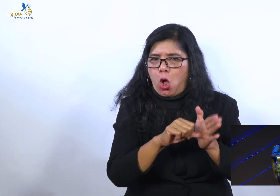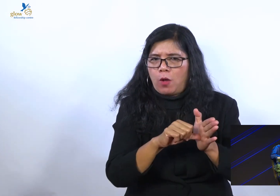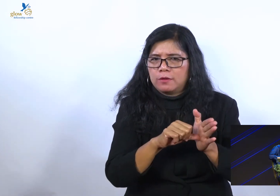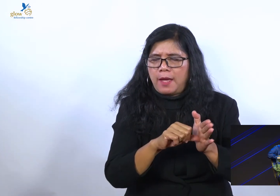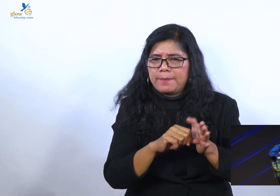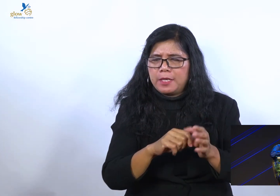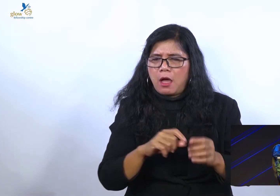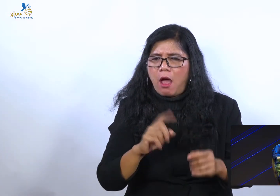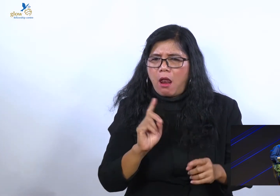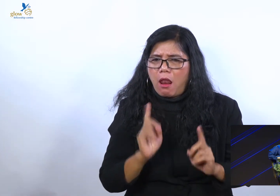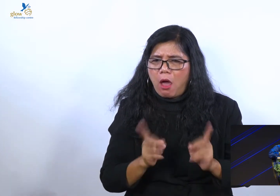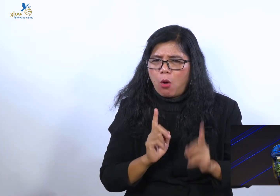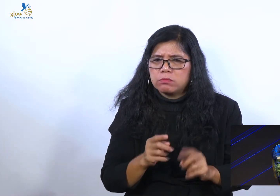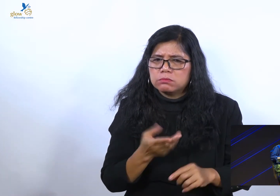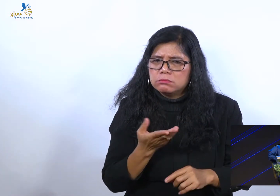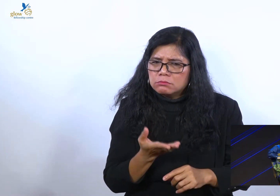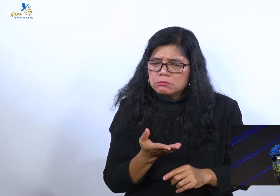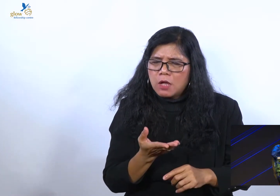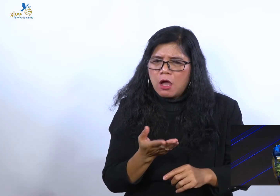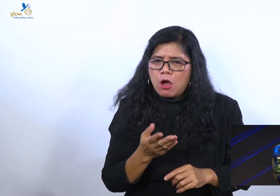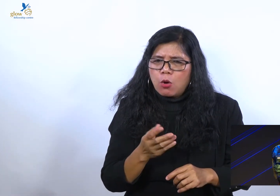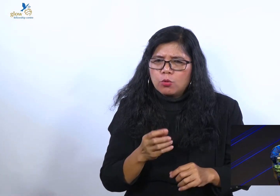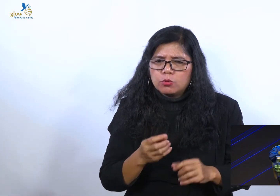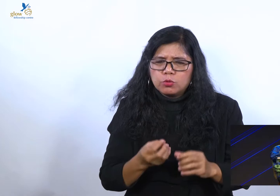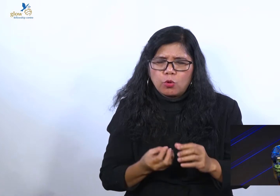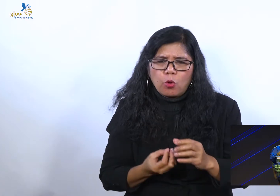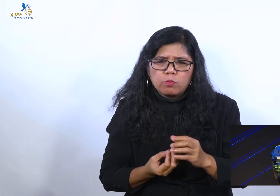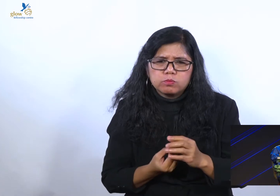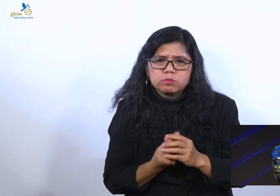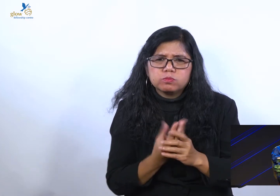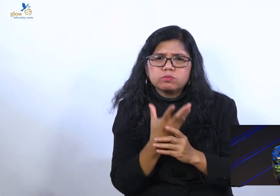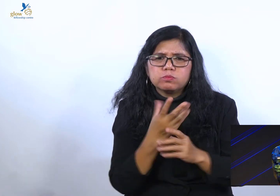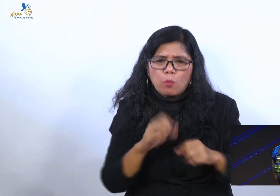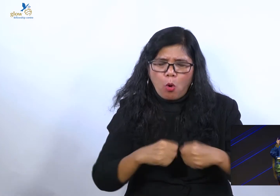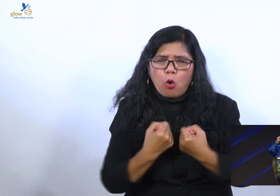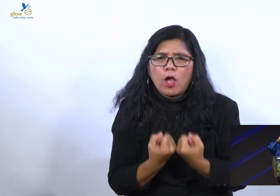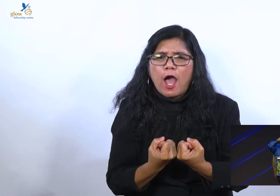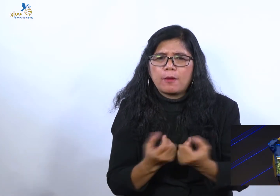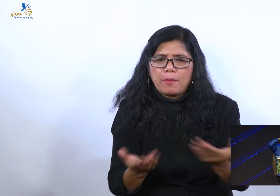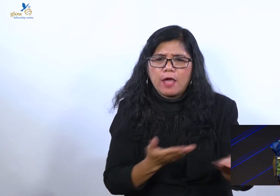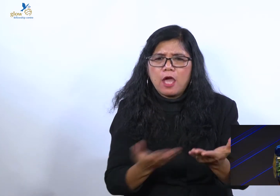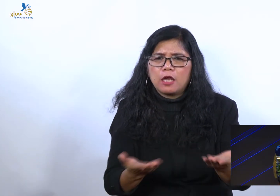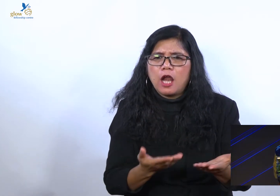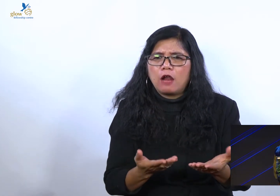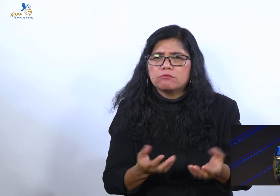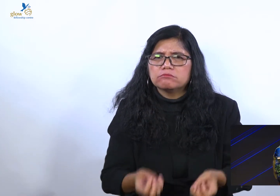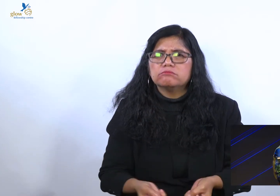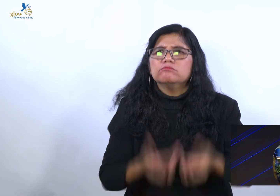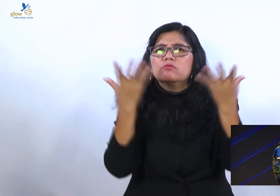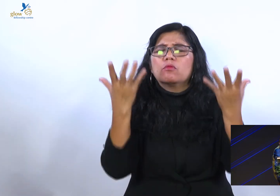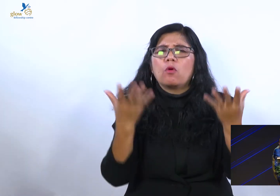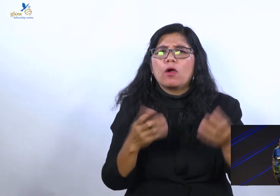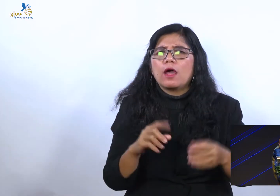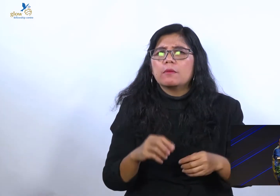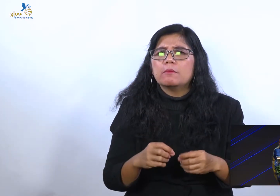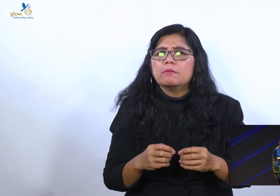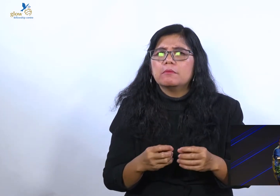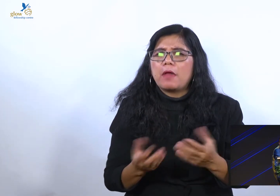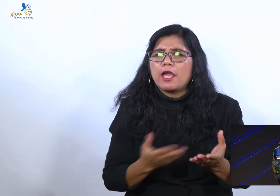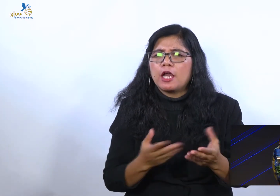menyalurkan roh kebencian. Untuk menciptakan perpecahan yang diciptakan oleh setan dalam dirimu.